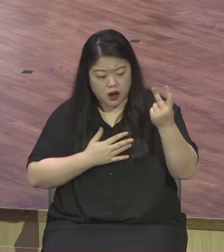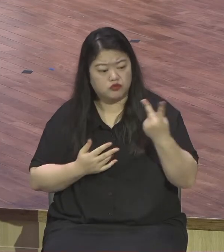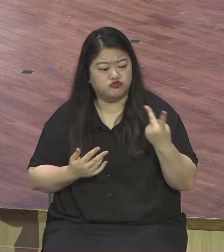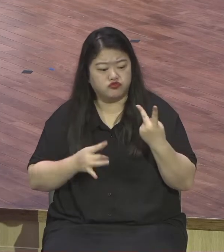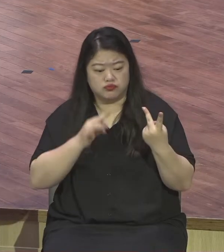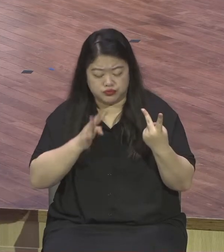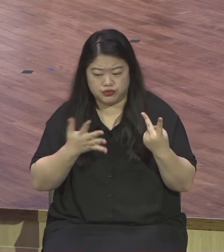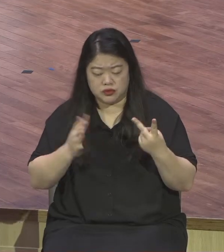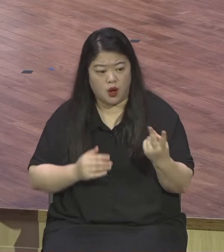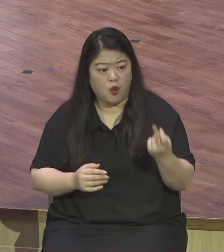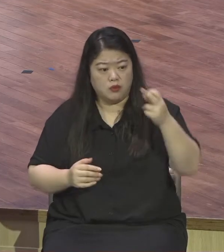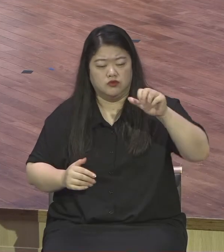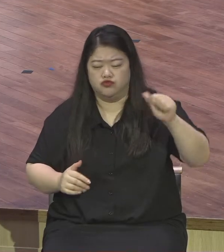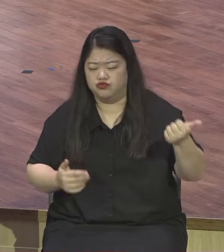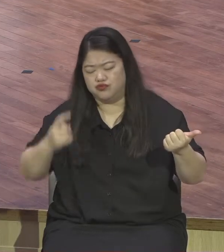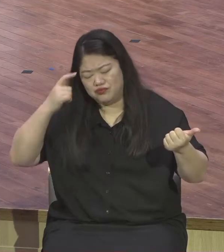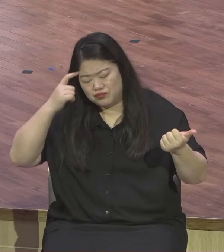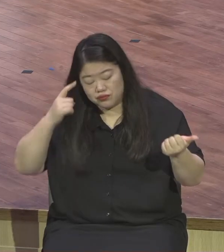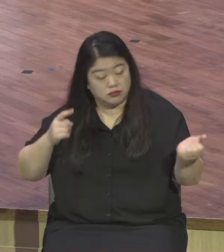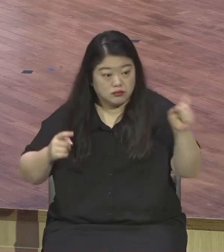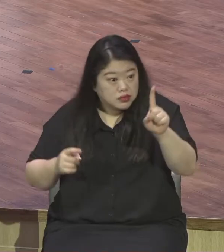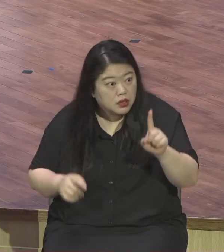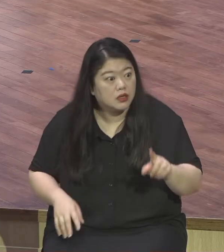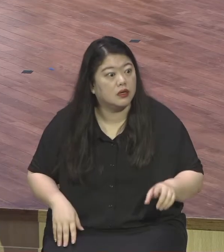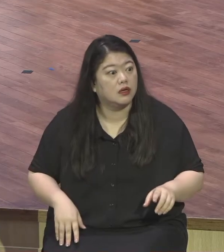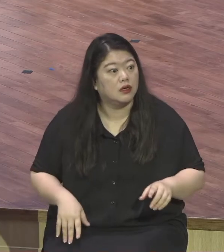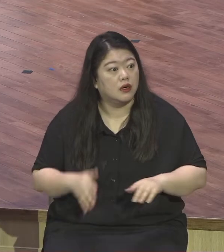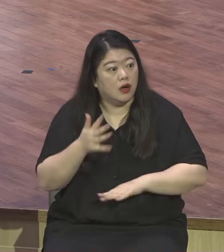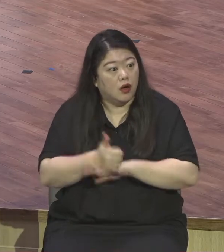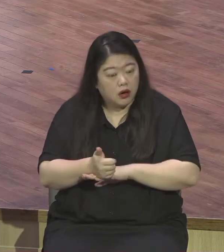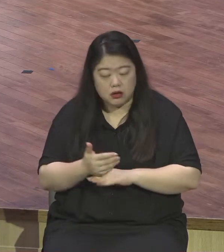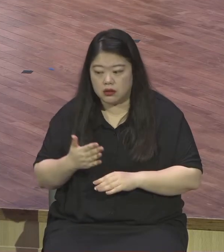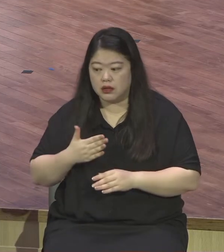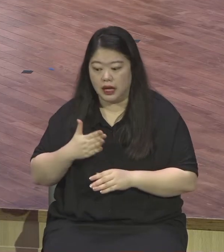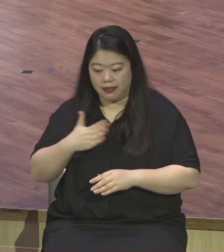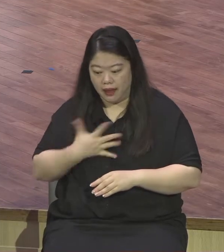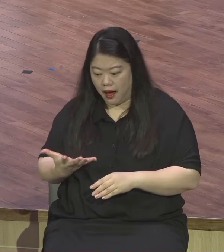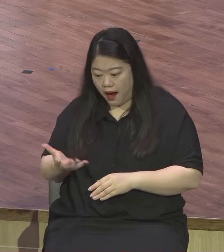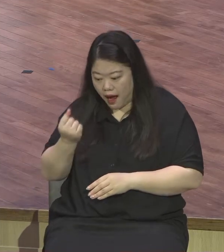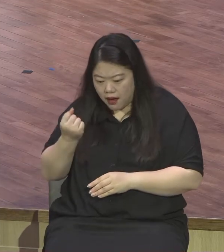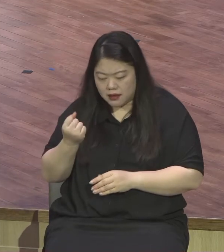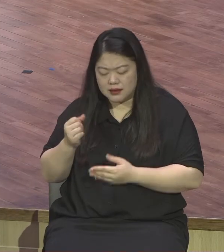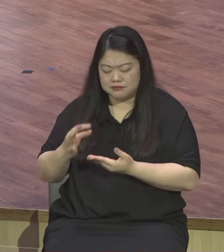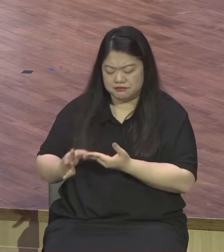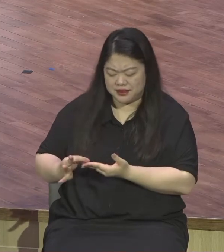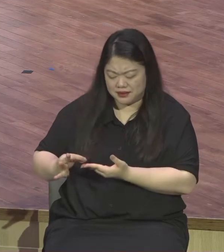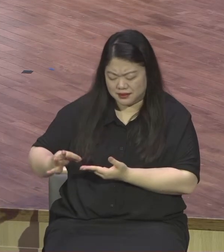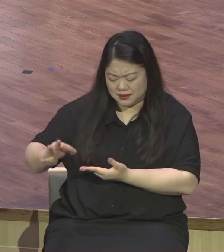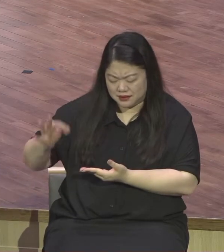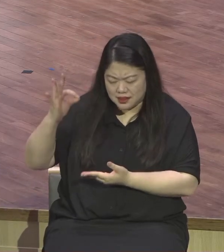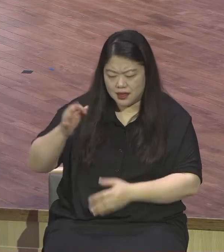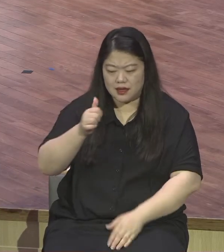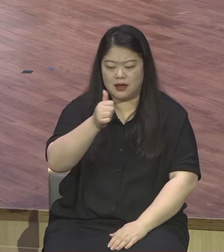자기가 가지고 있는 전부죠. 전부인 이 향유옥합을